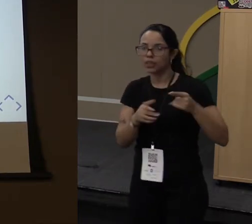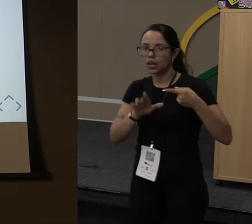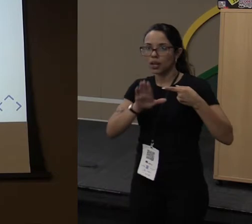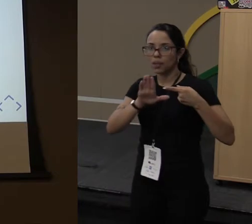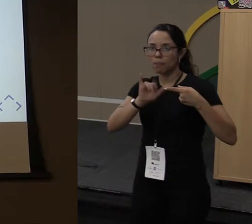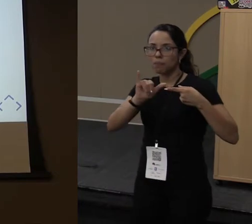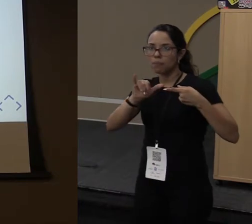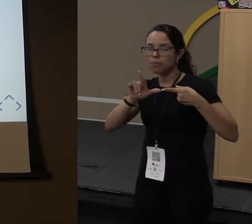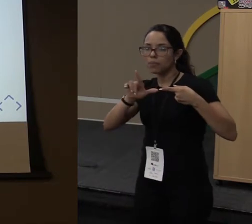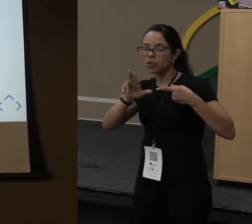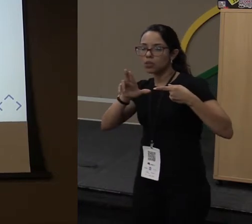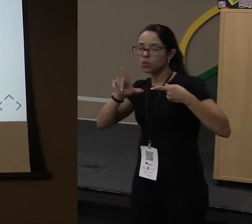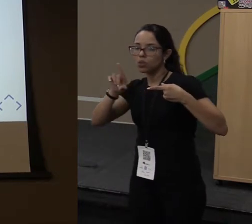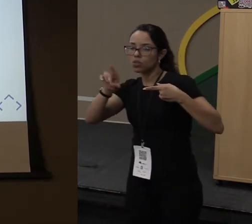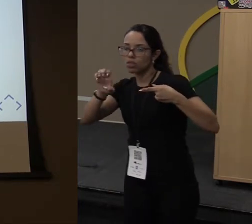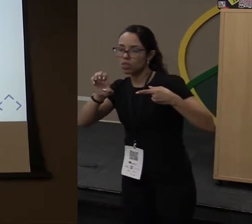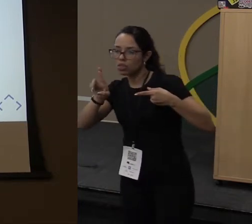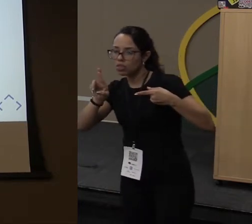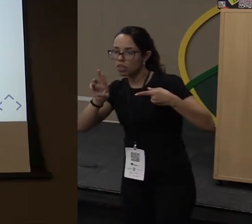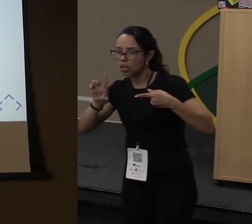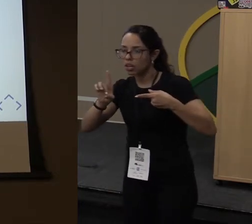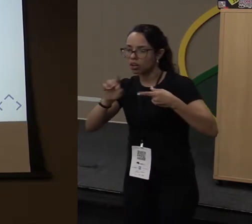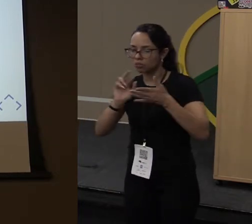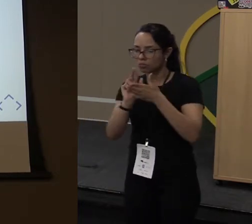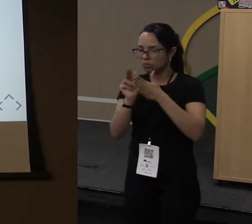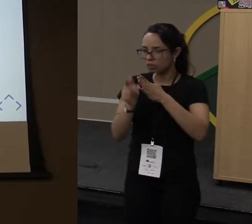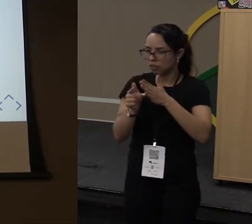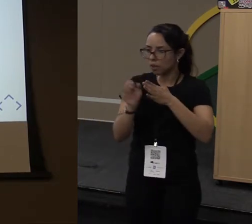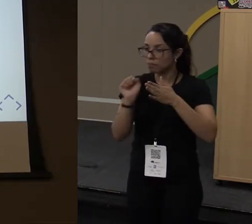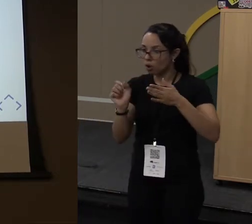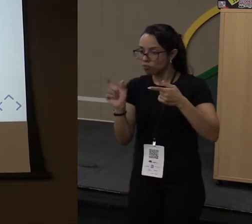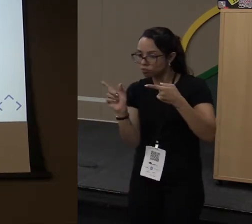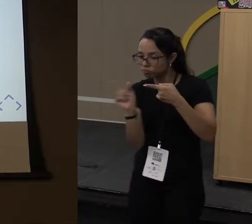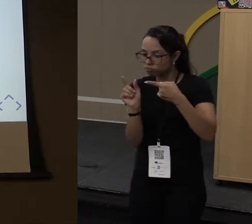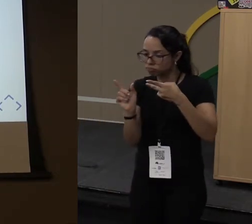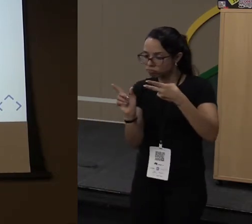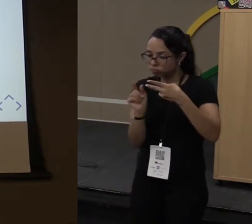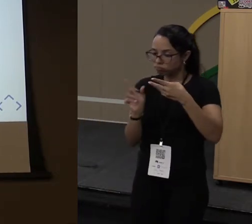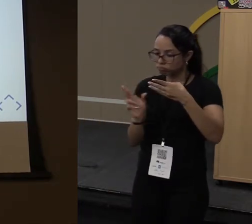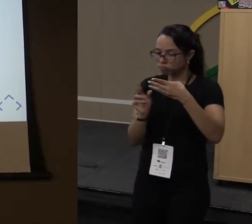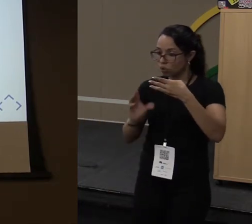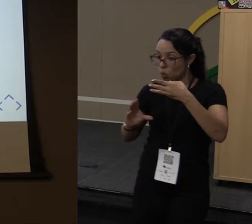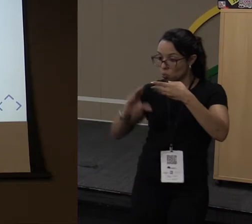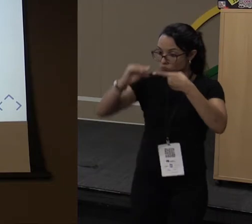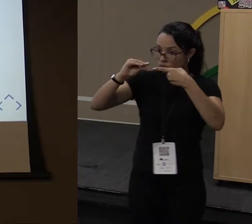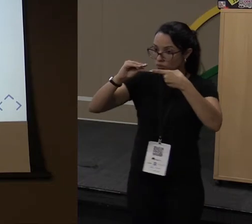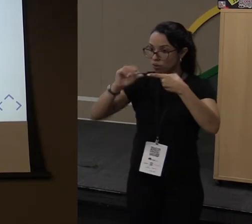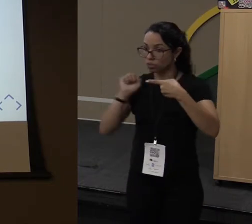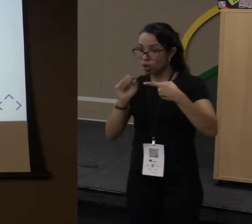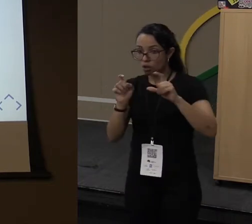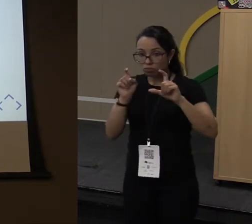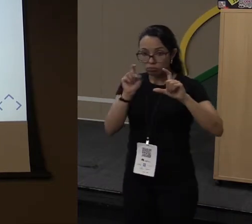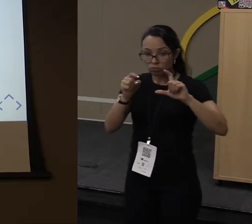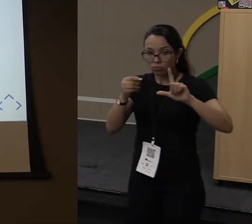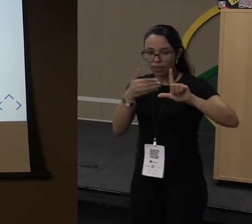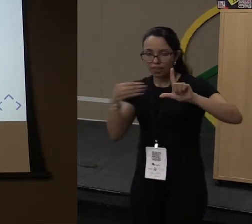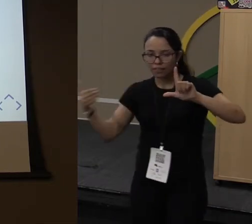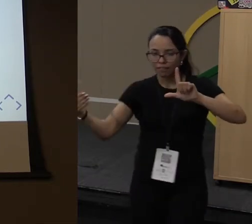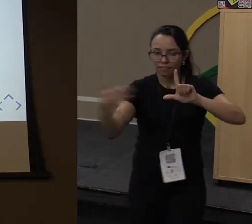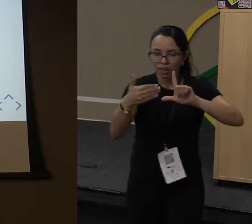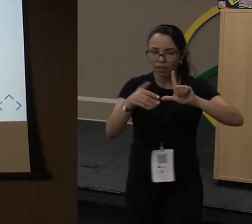Factory, Facade, eu posso diminuir tudo isso só aplicando interface funcional e lambdas.